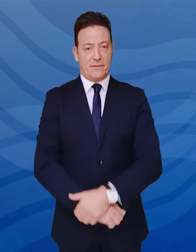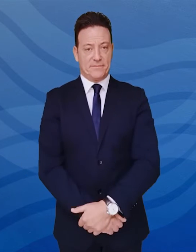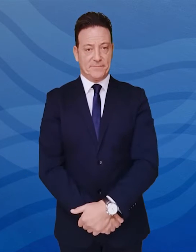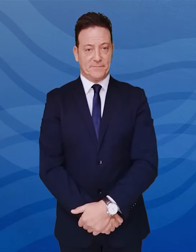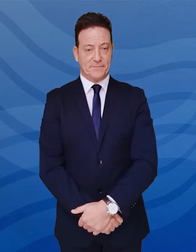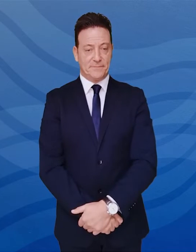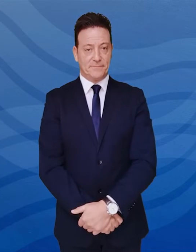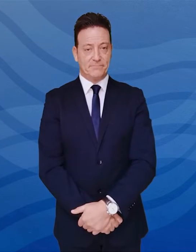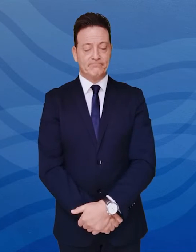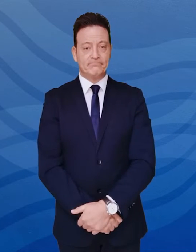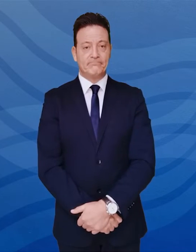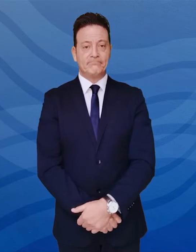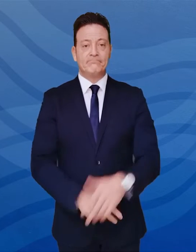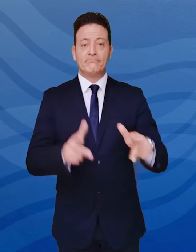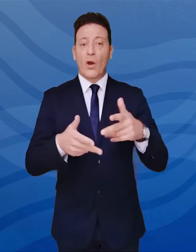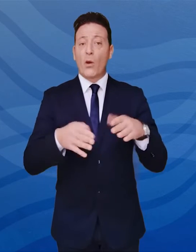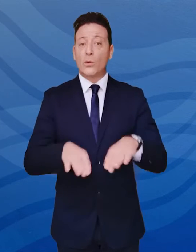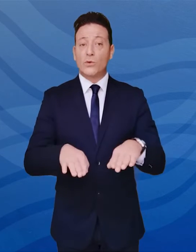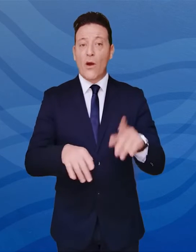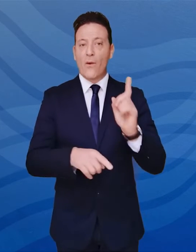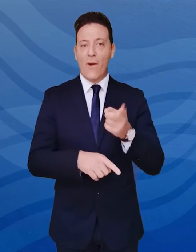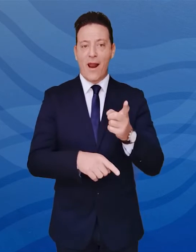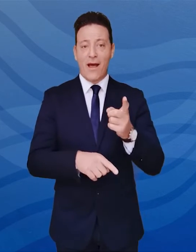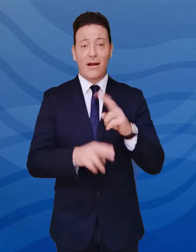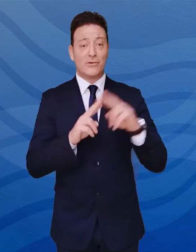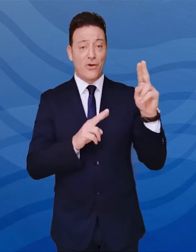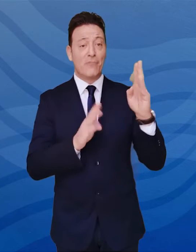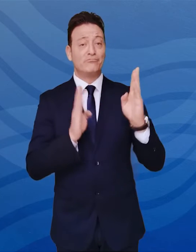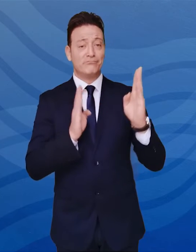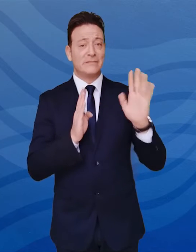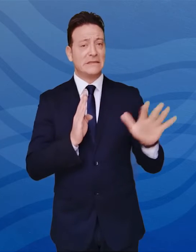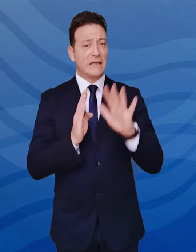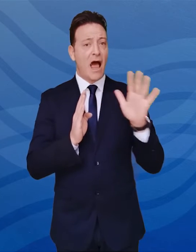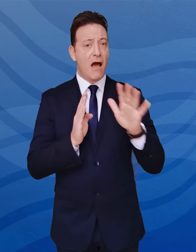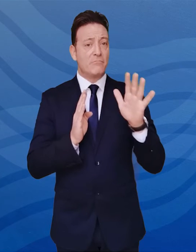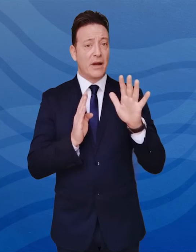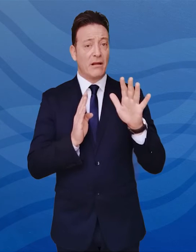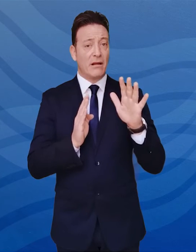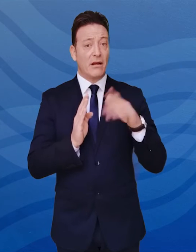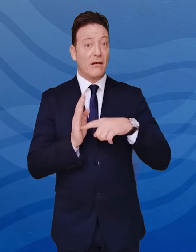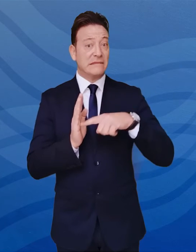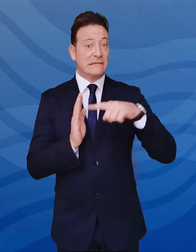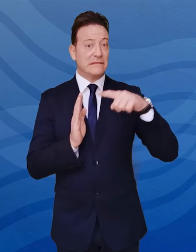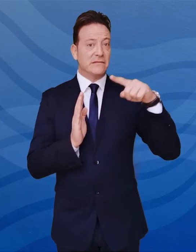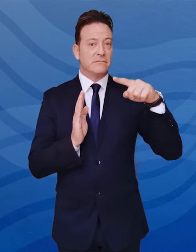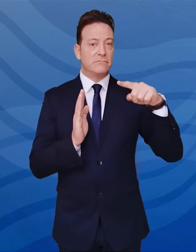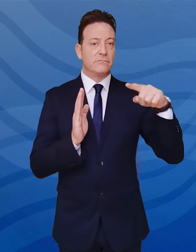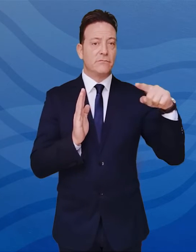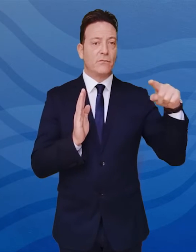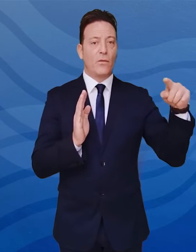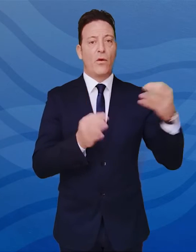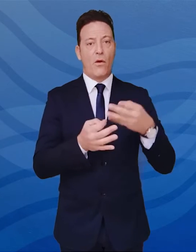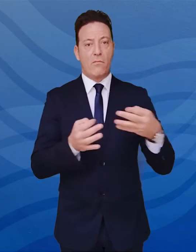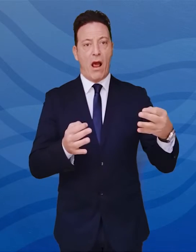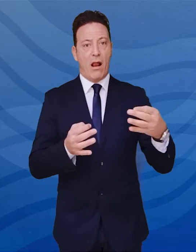In conclusione, come a livello nazionale, sembrerebbe essersi fermato il trend ascendente del numero dei casi